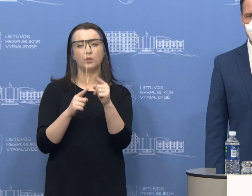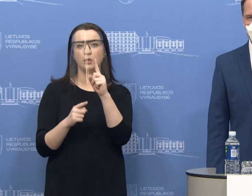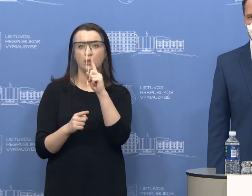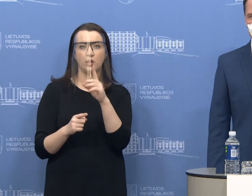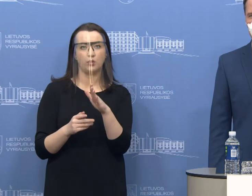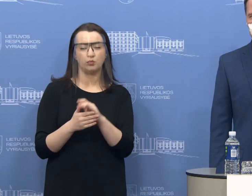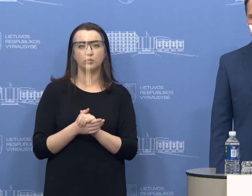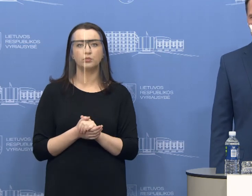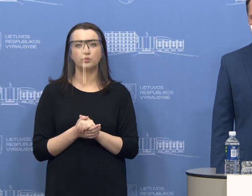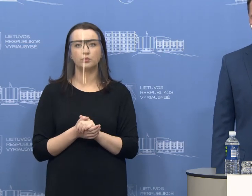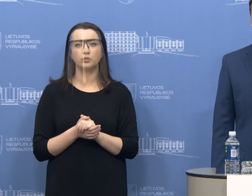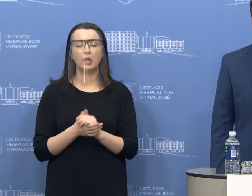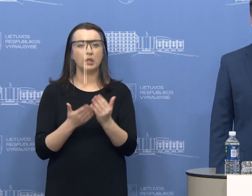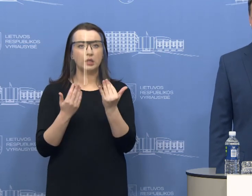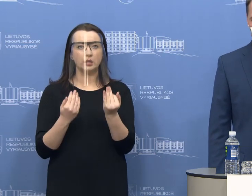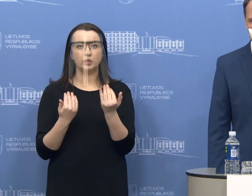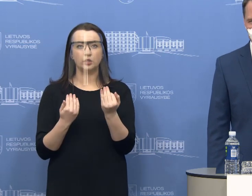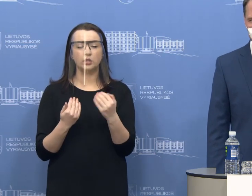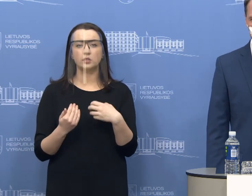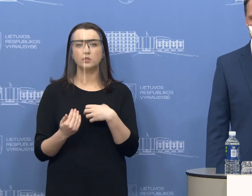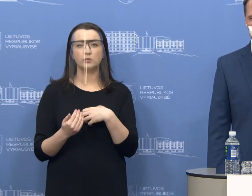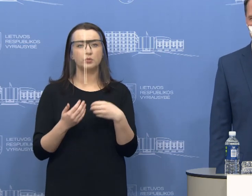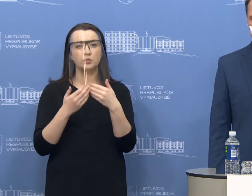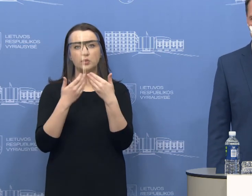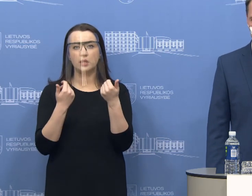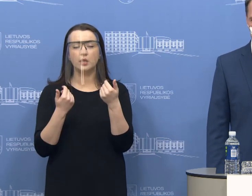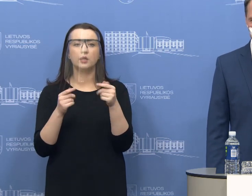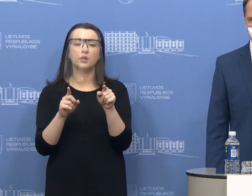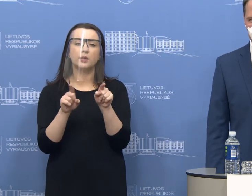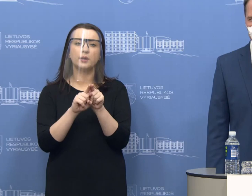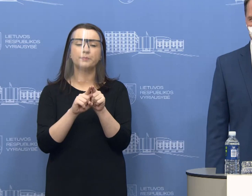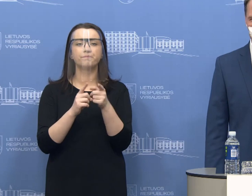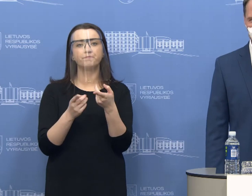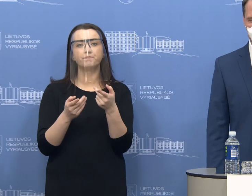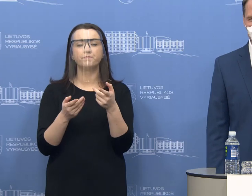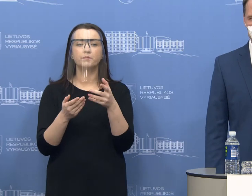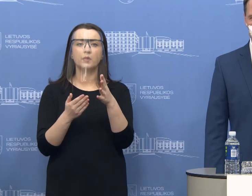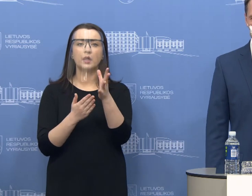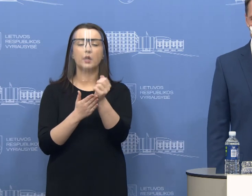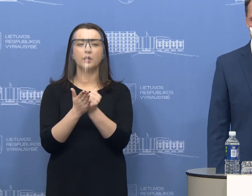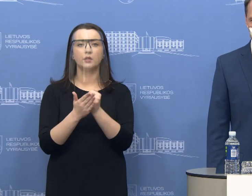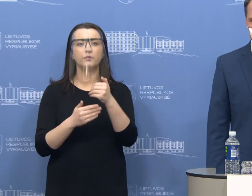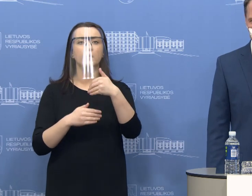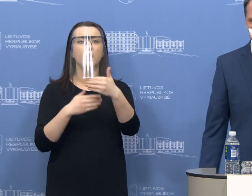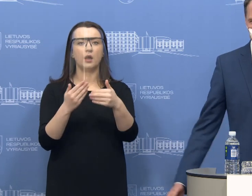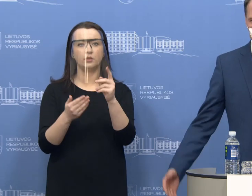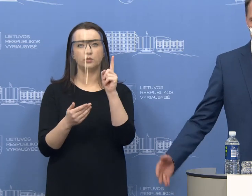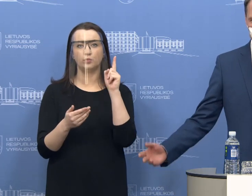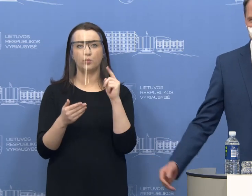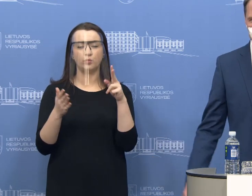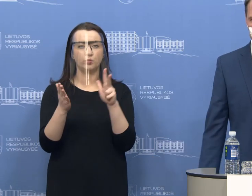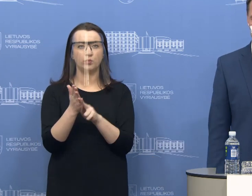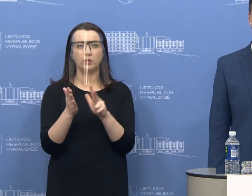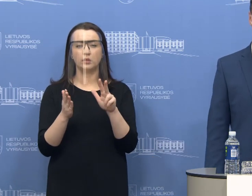šis dalykas nėra dabar šiandieną labai aktualus, tai matyti perspektyvai, nes pardavimai ir pirkimai nelabai matyti vyksta, bet mes